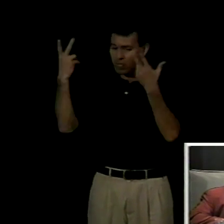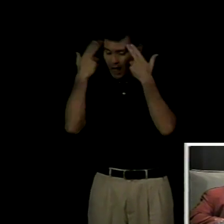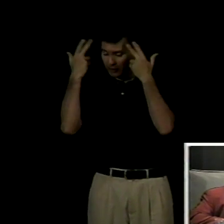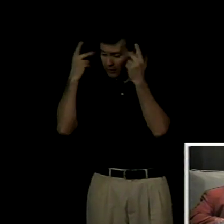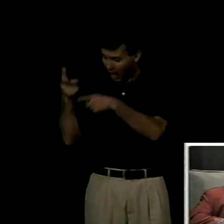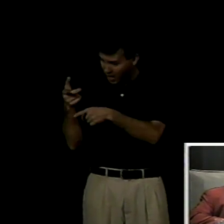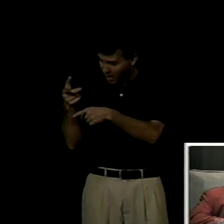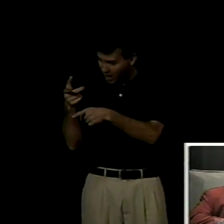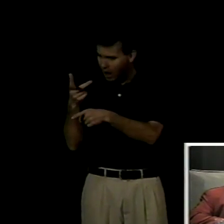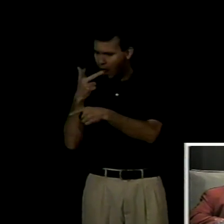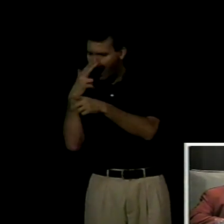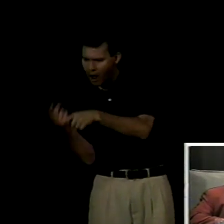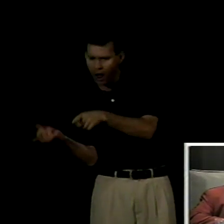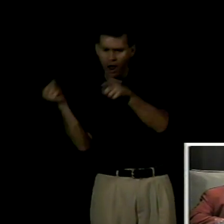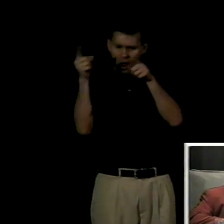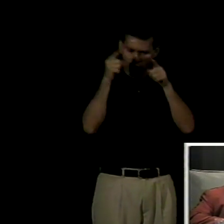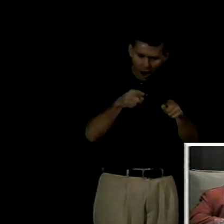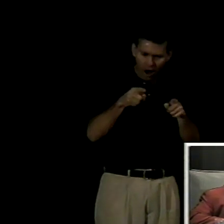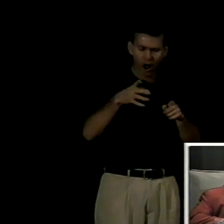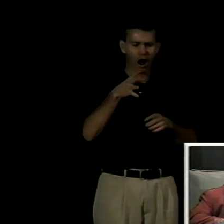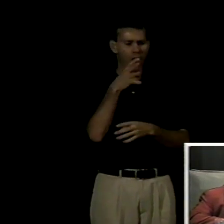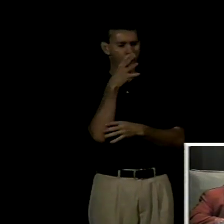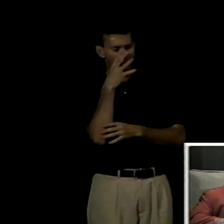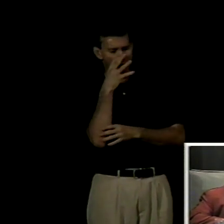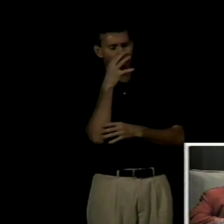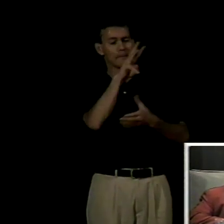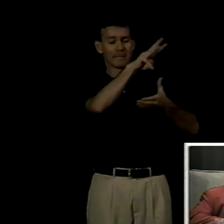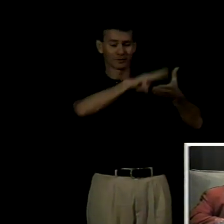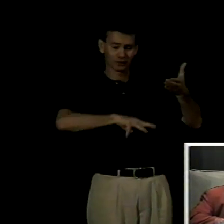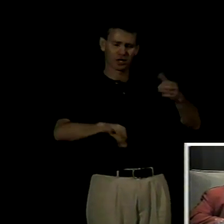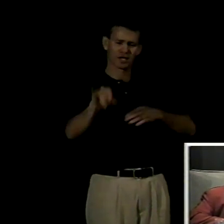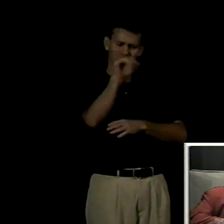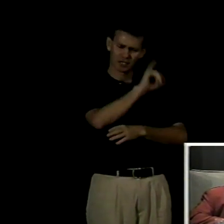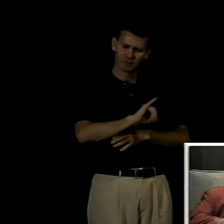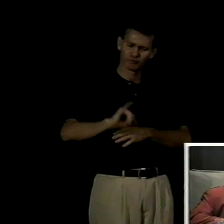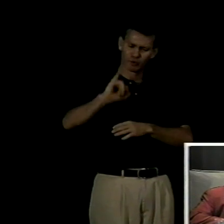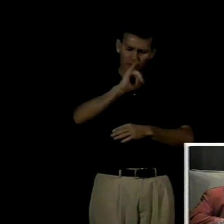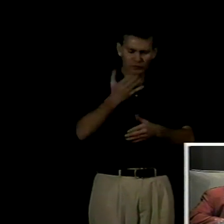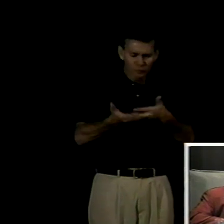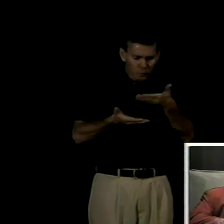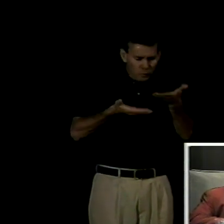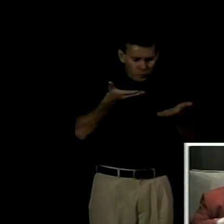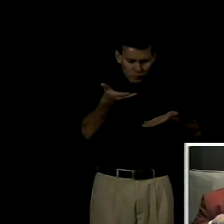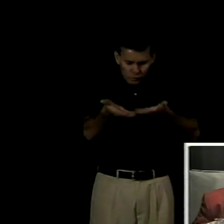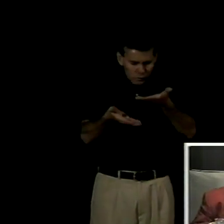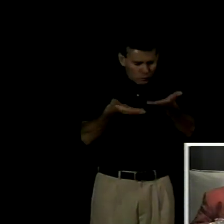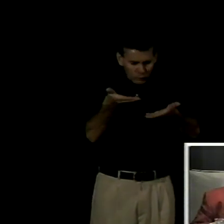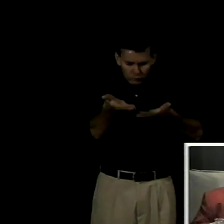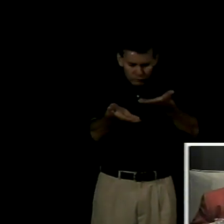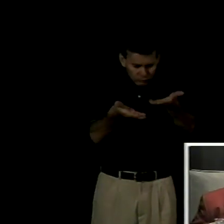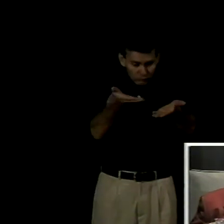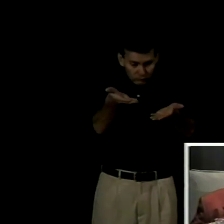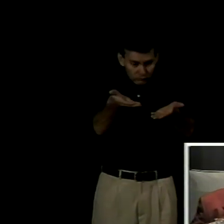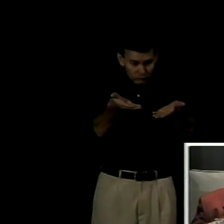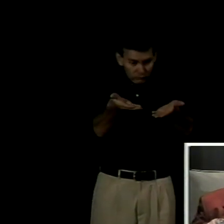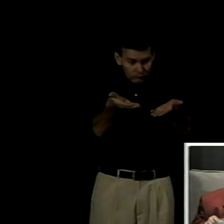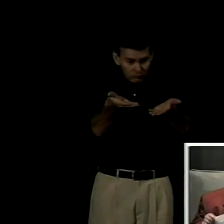un viraje metodológico muy importante en cuanto al tratamiento de la misma no es menos cierto que a nivel